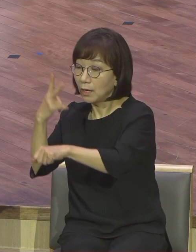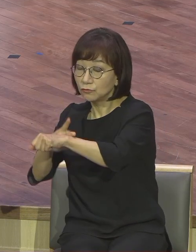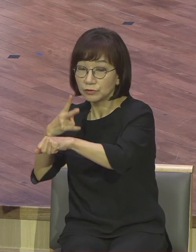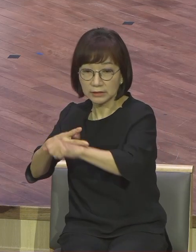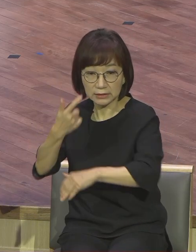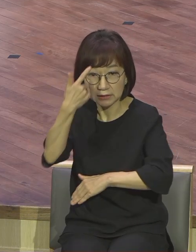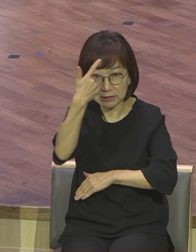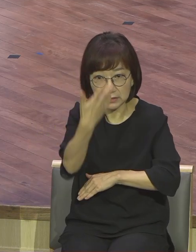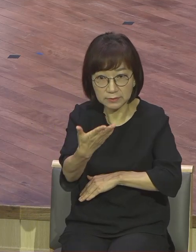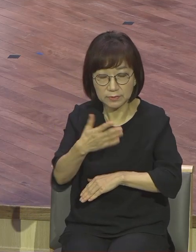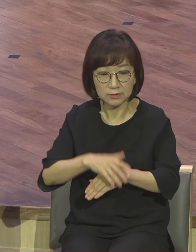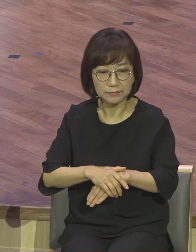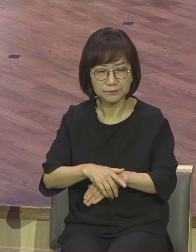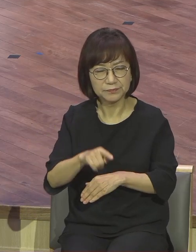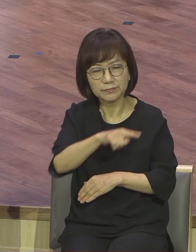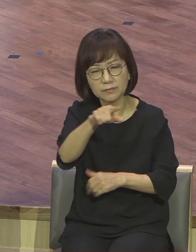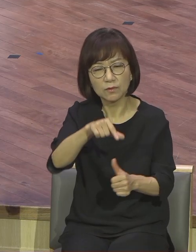이들은 지금 구원을 못 받은 상태예요.